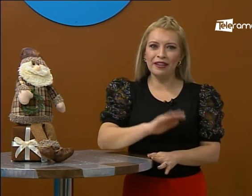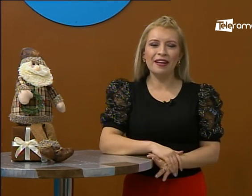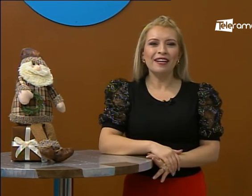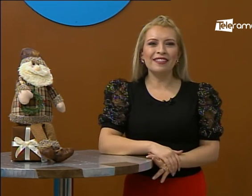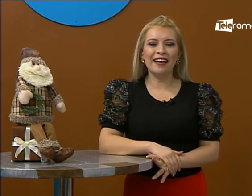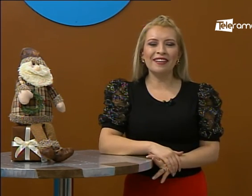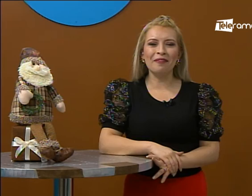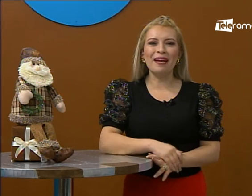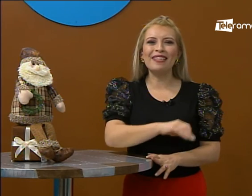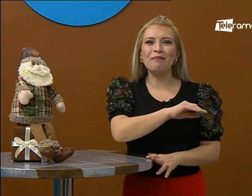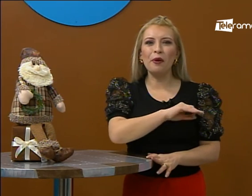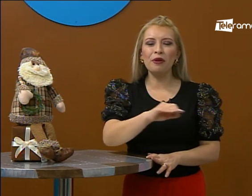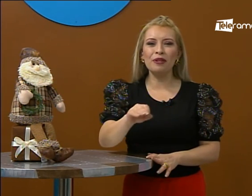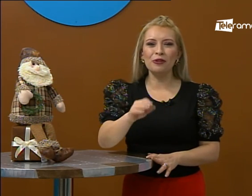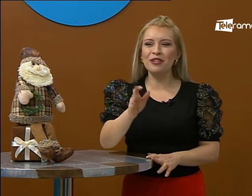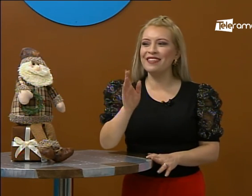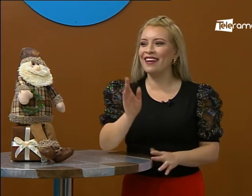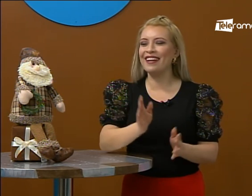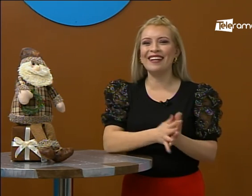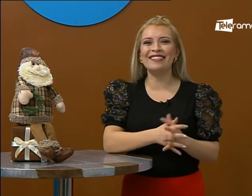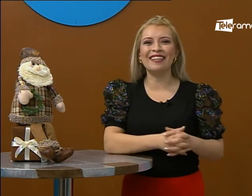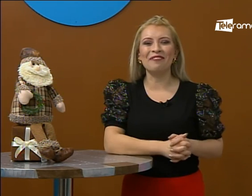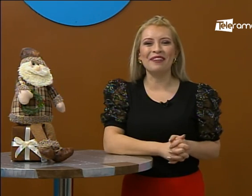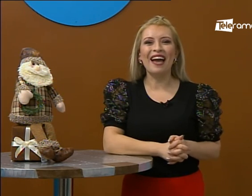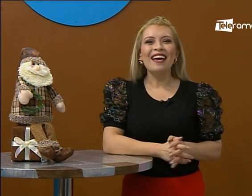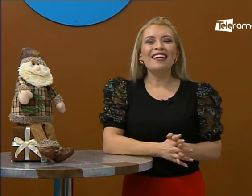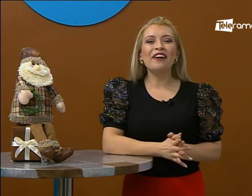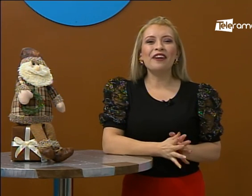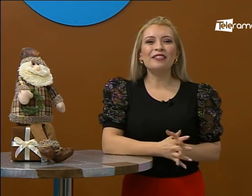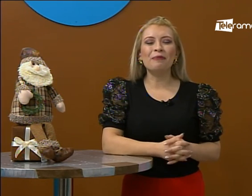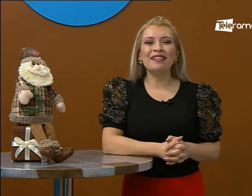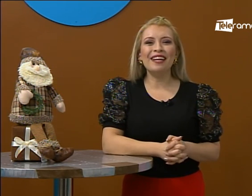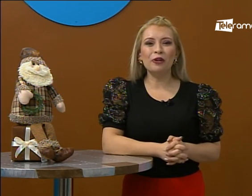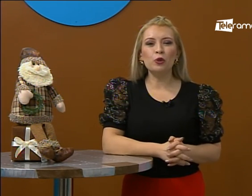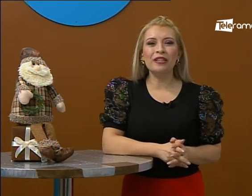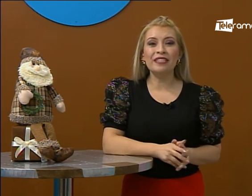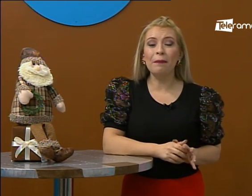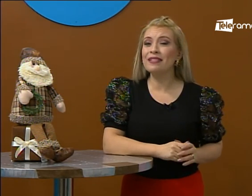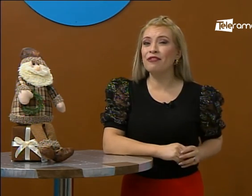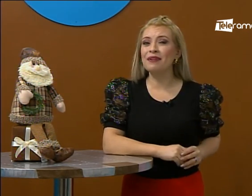quemar ahí cerca del tranvía. Está prohibido, no se acerca las rieles del tranvía. Y con esto, Marcelo, tú tienes más información.